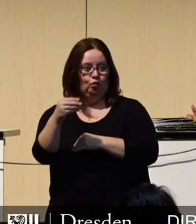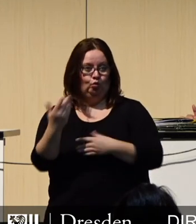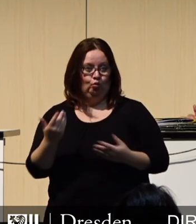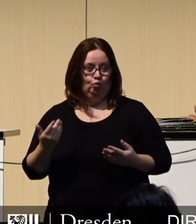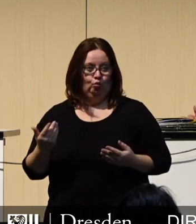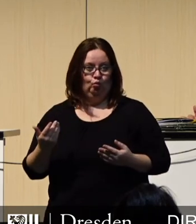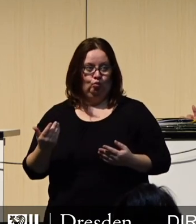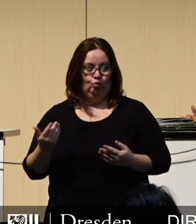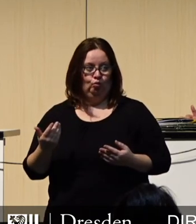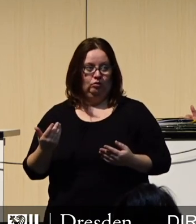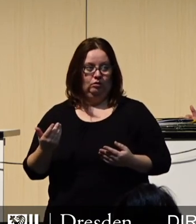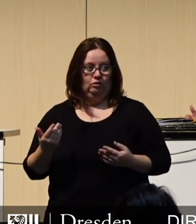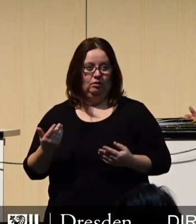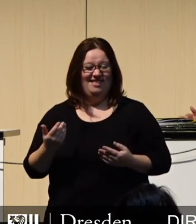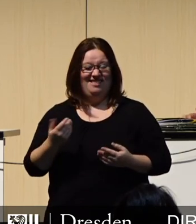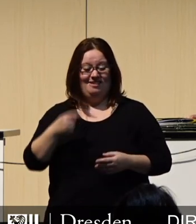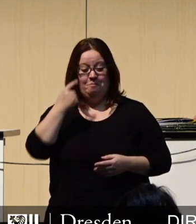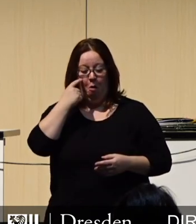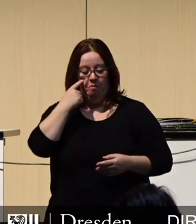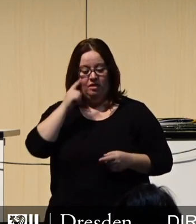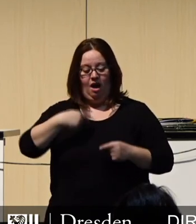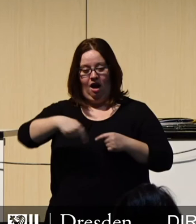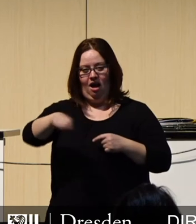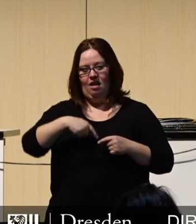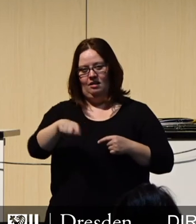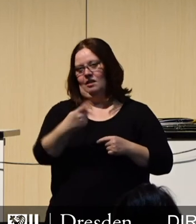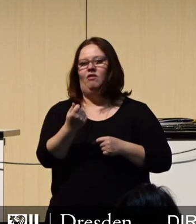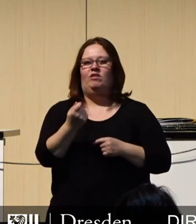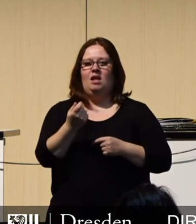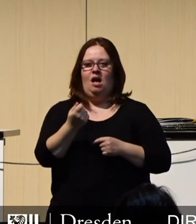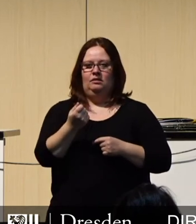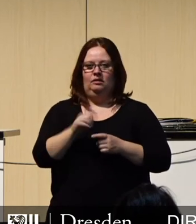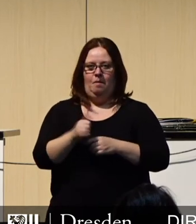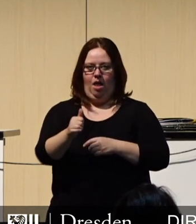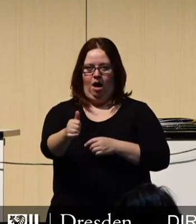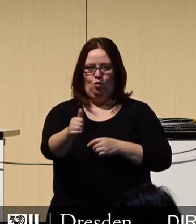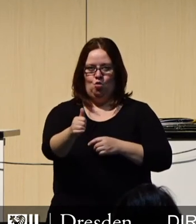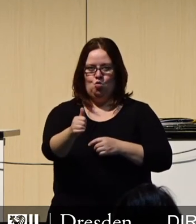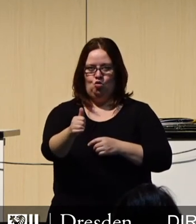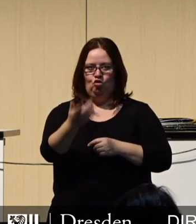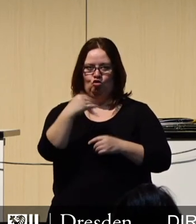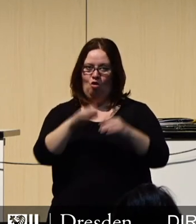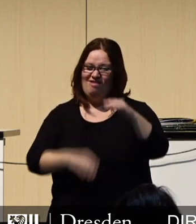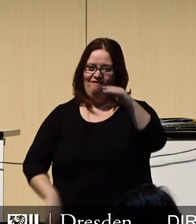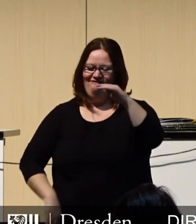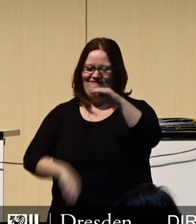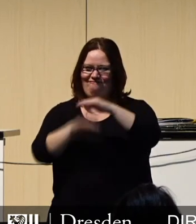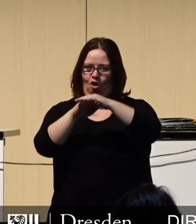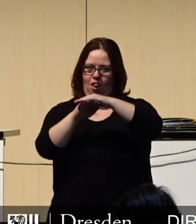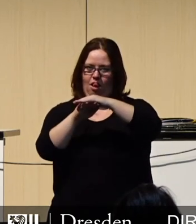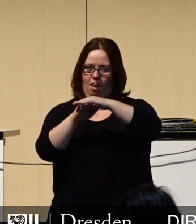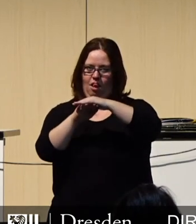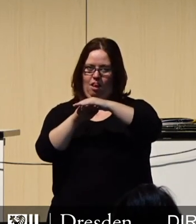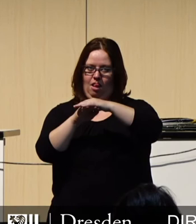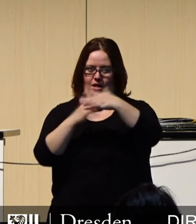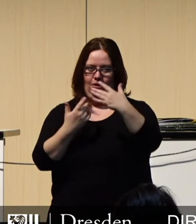Wir reizen gerade mit Blick auf die mittelfristige Finanzplanung unsere Spielräume voll aus. Wir